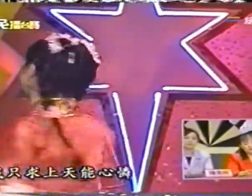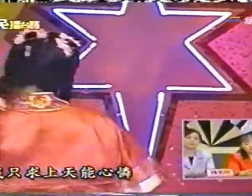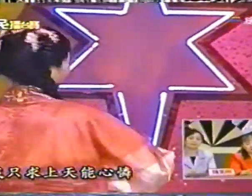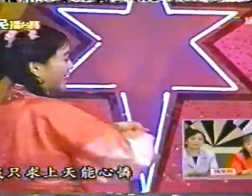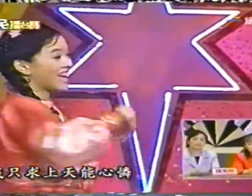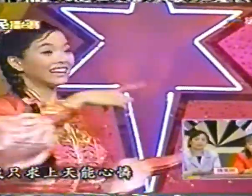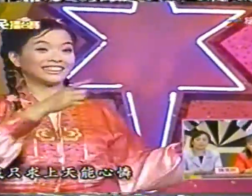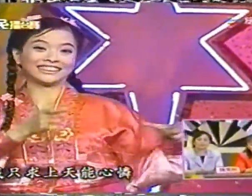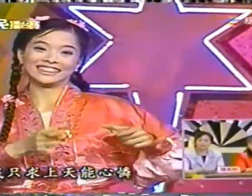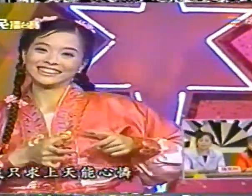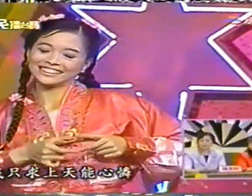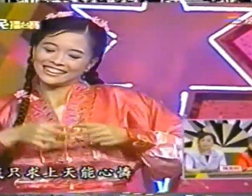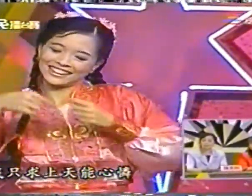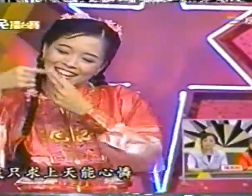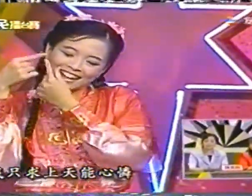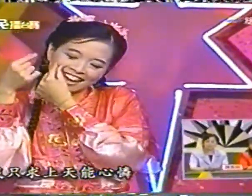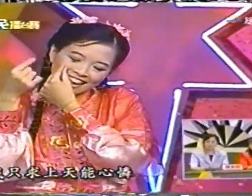心灵